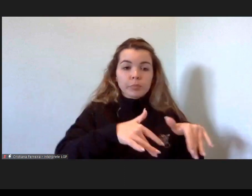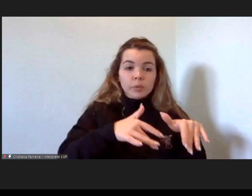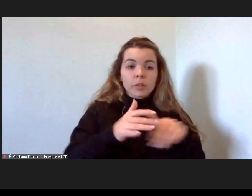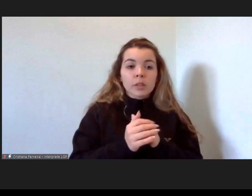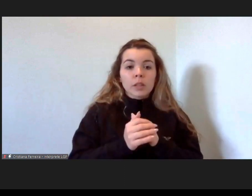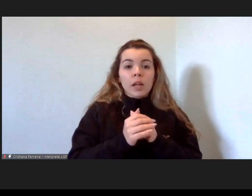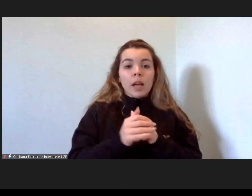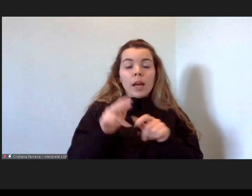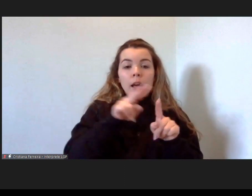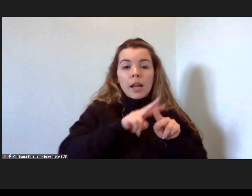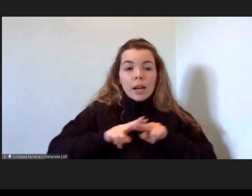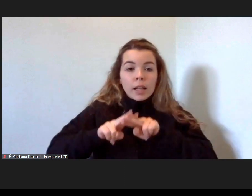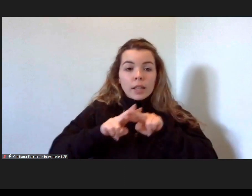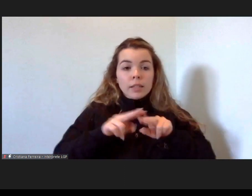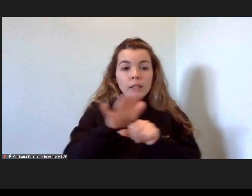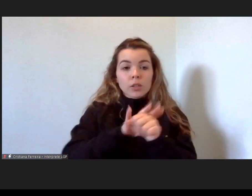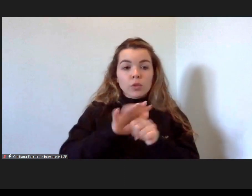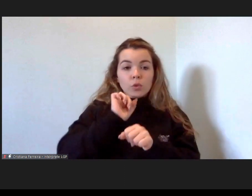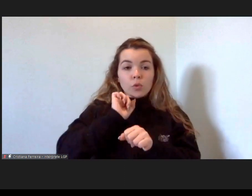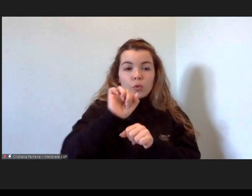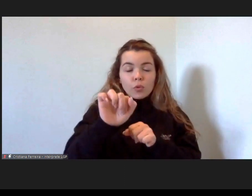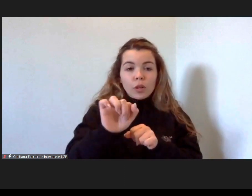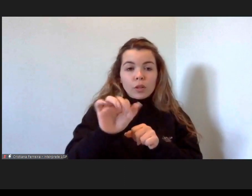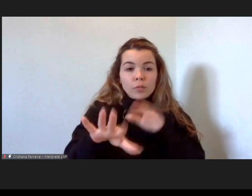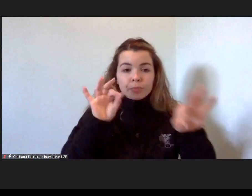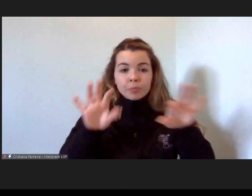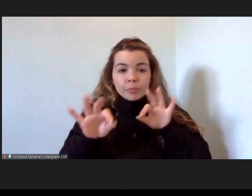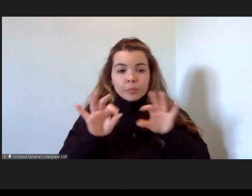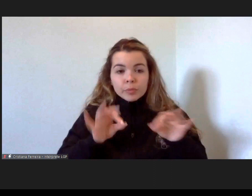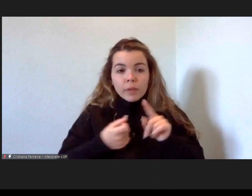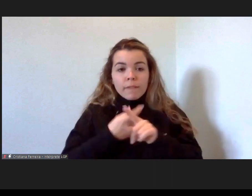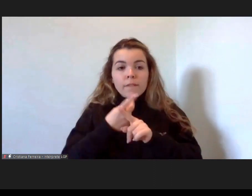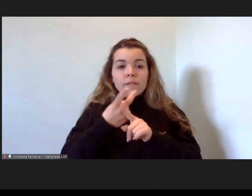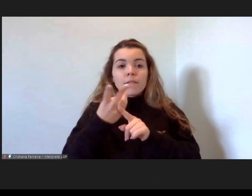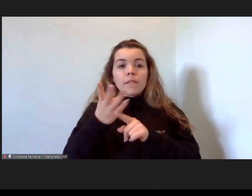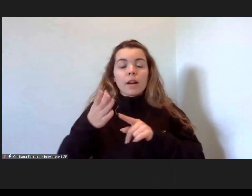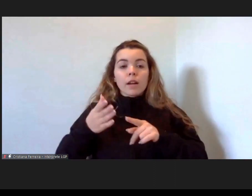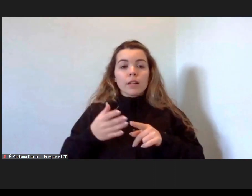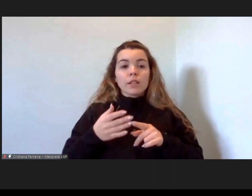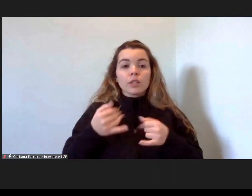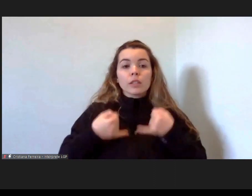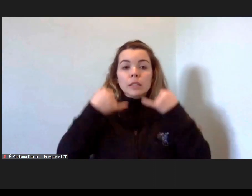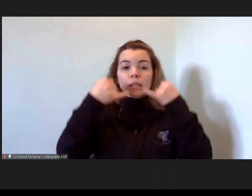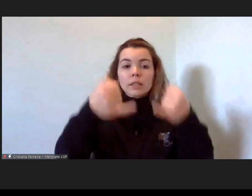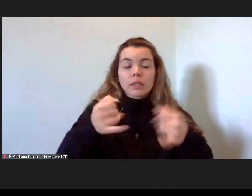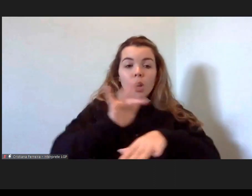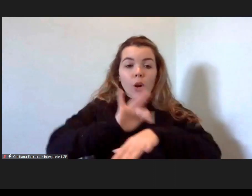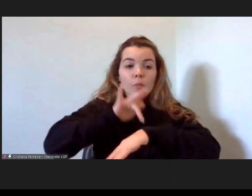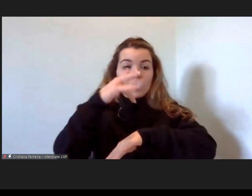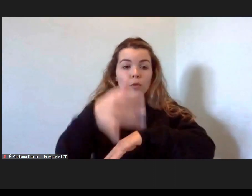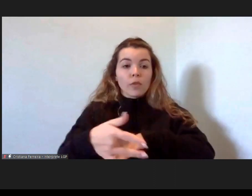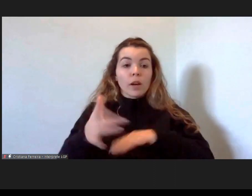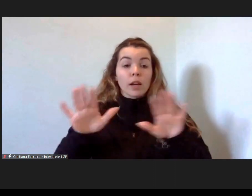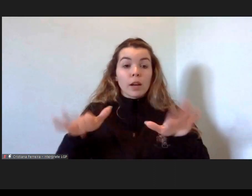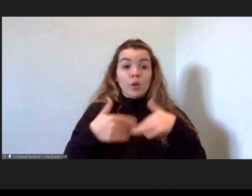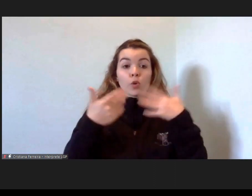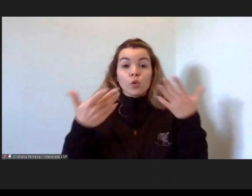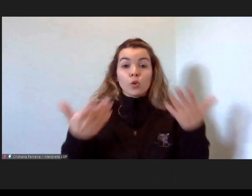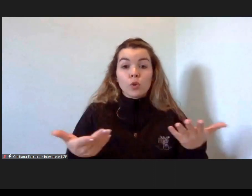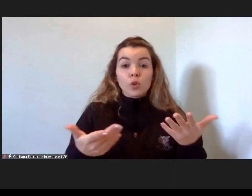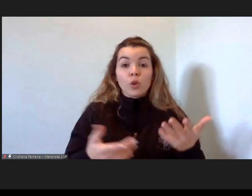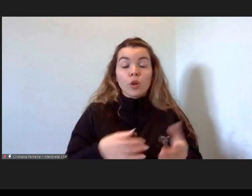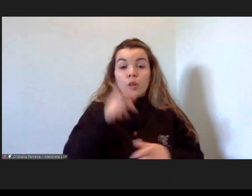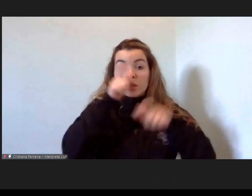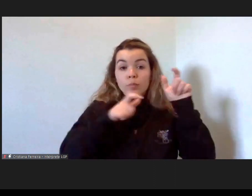ver as várias opções que têm no caminho a seguir a nível profissional e, de facto, o feedback que temos destas sessões é incrível.